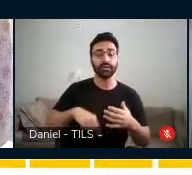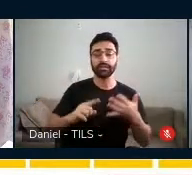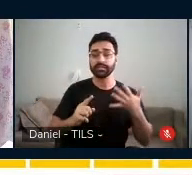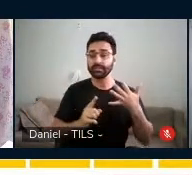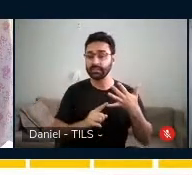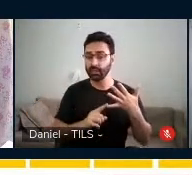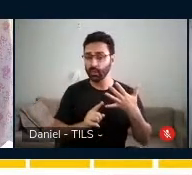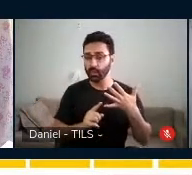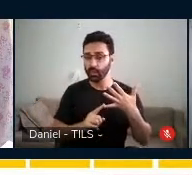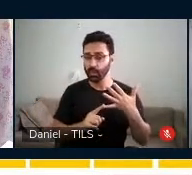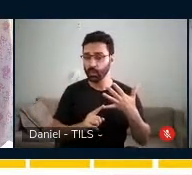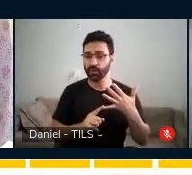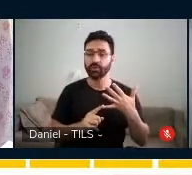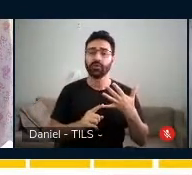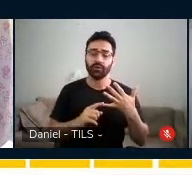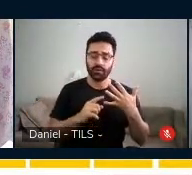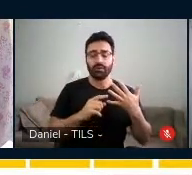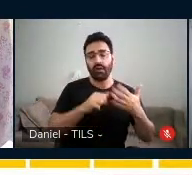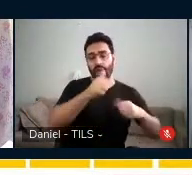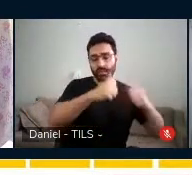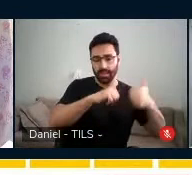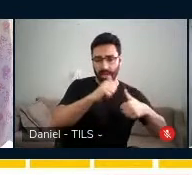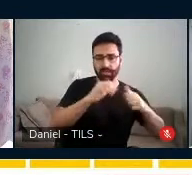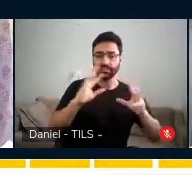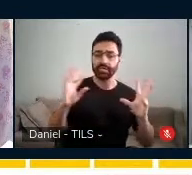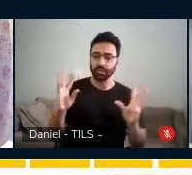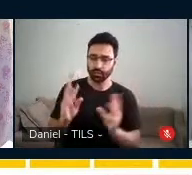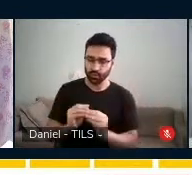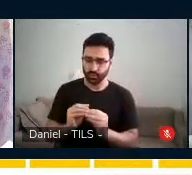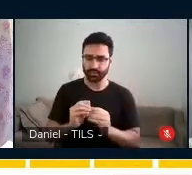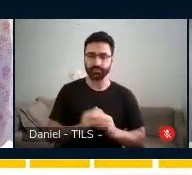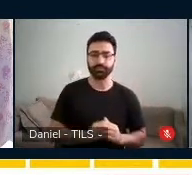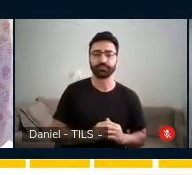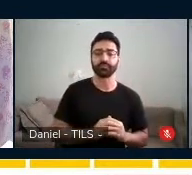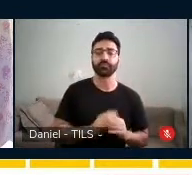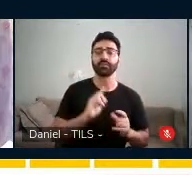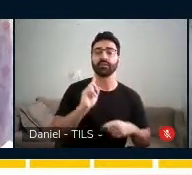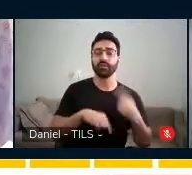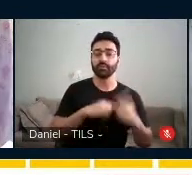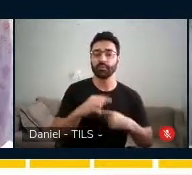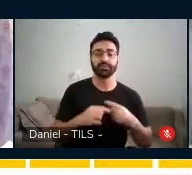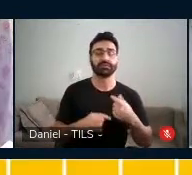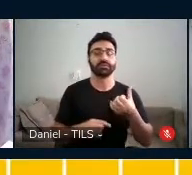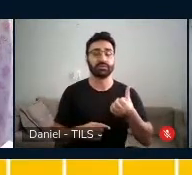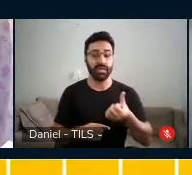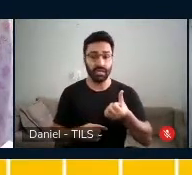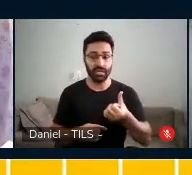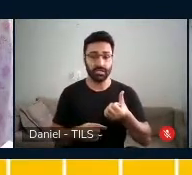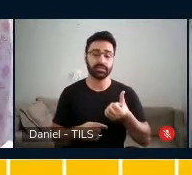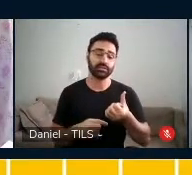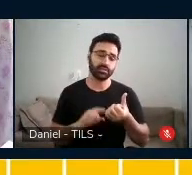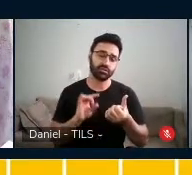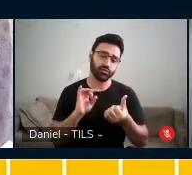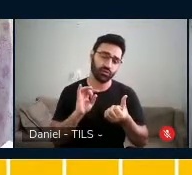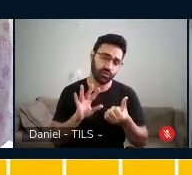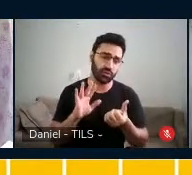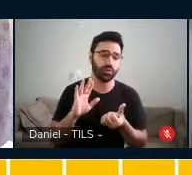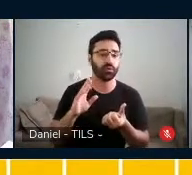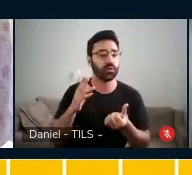eu faço o desfecho das análises e no 3, trazemos algumas palavras finais para os leitores.